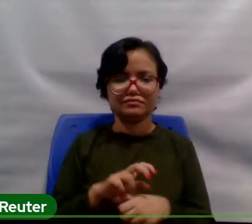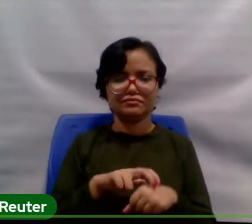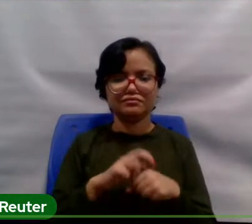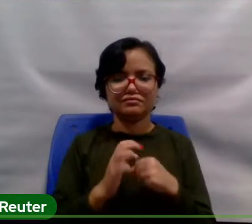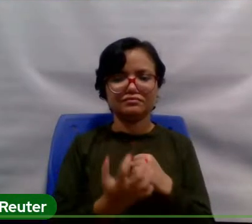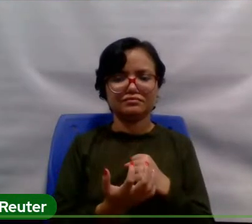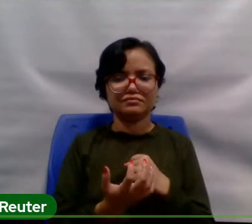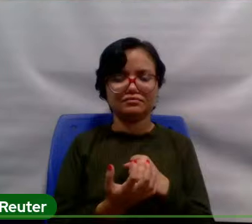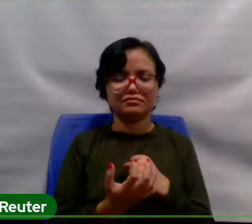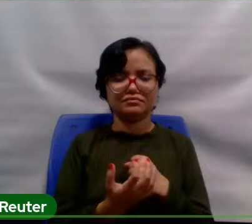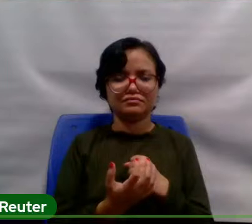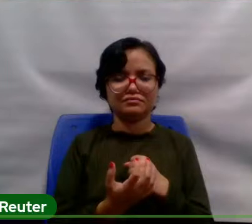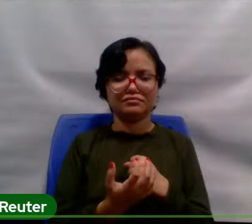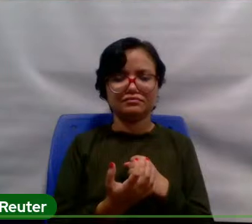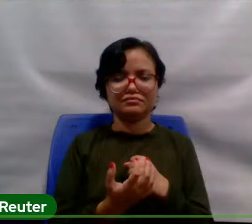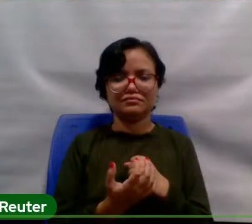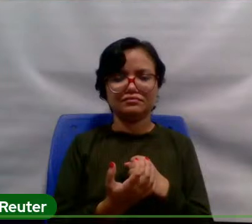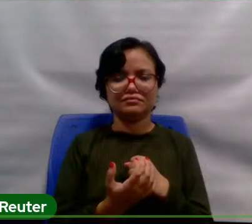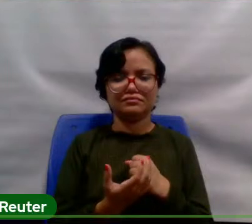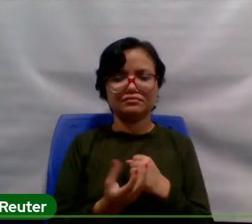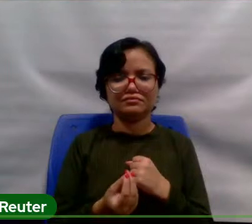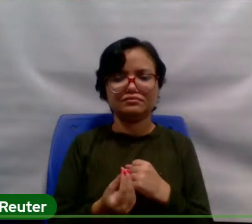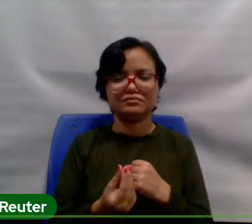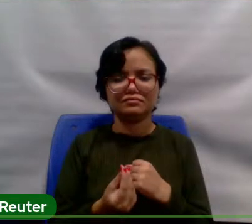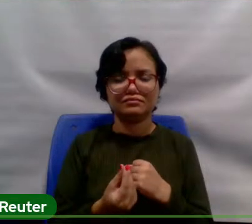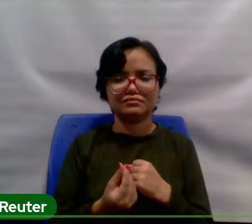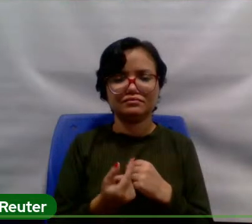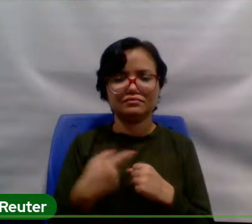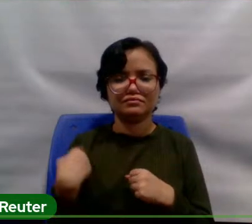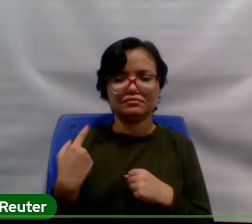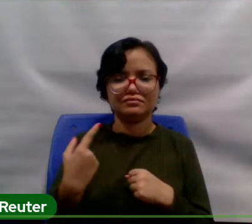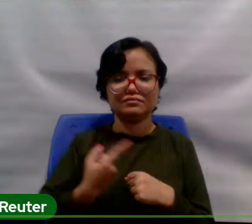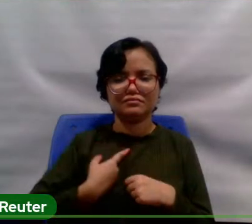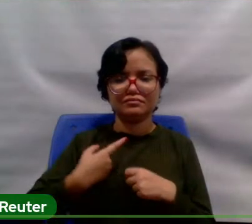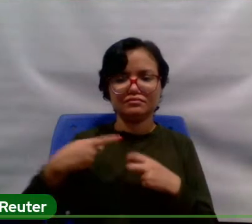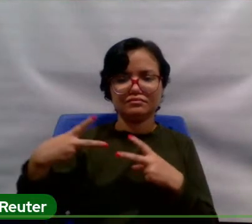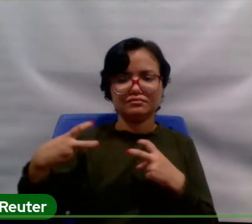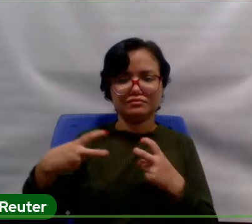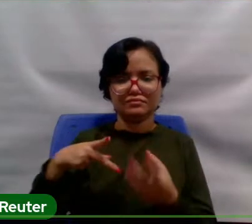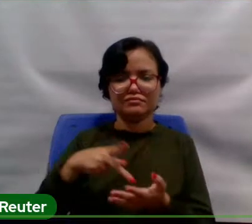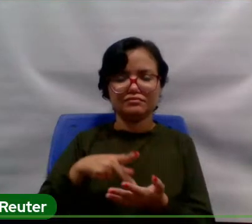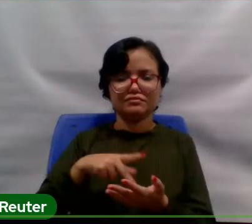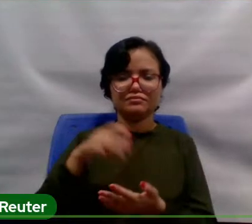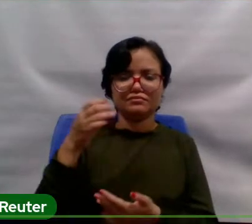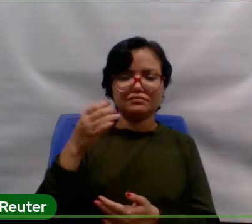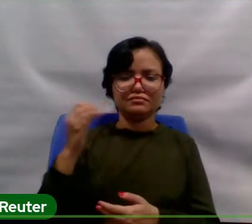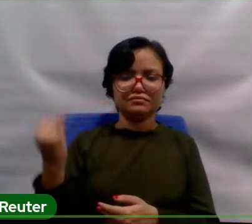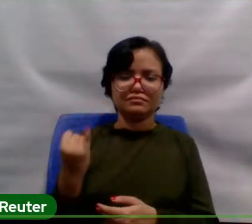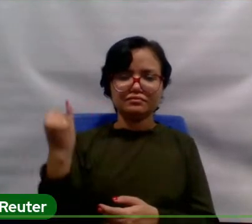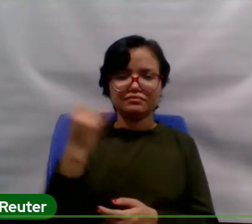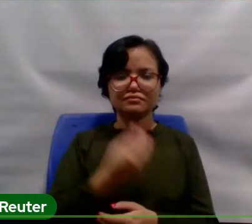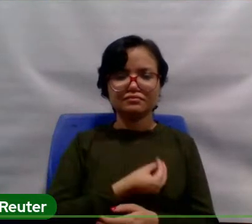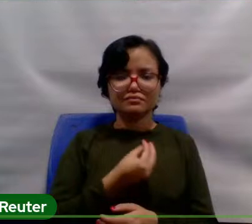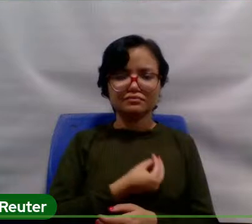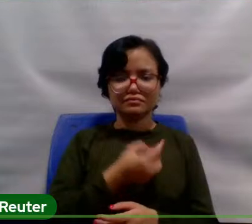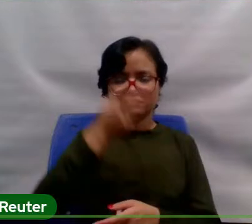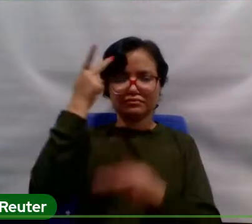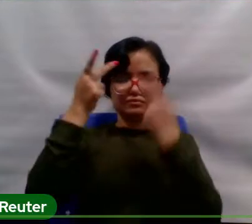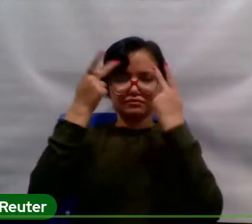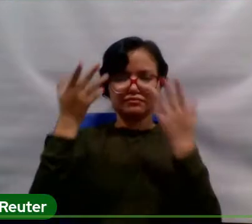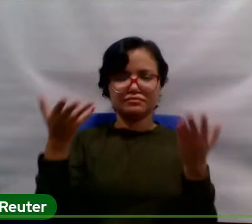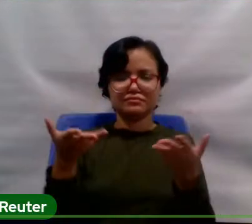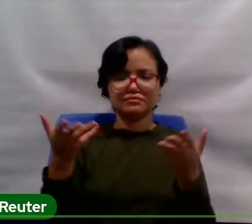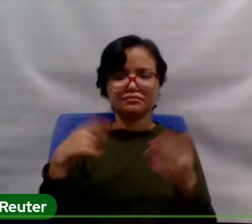se muitos saberem que, de fato, a ciência é importante na vida das pessoas. Hoje, nós